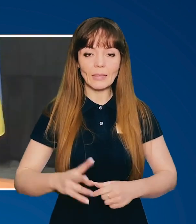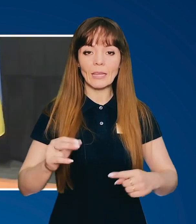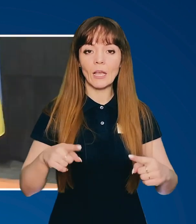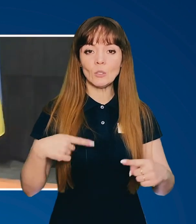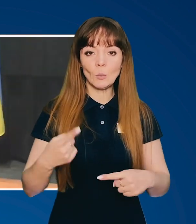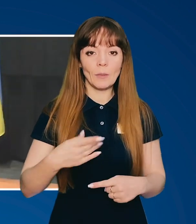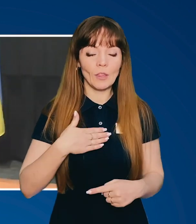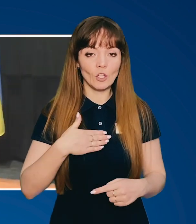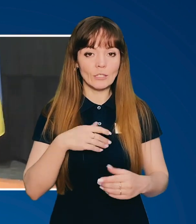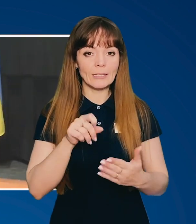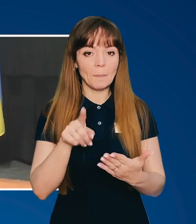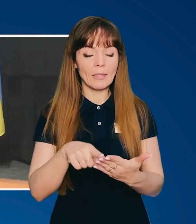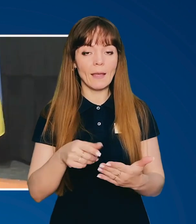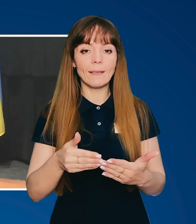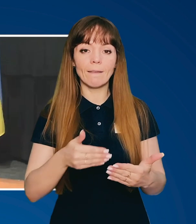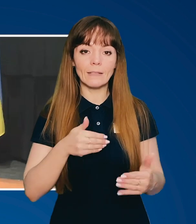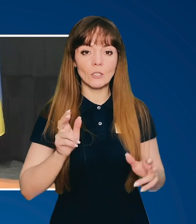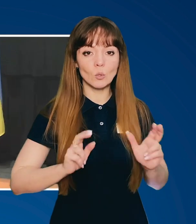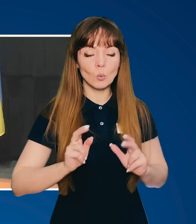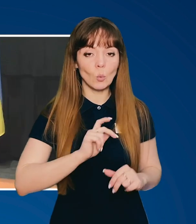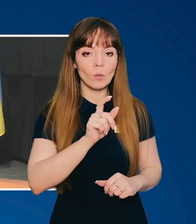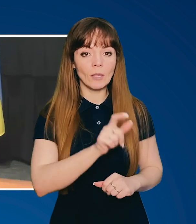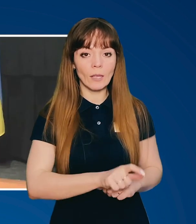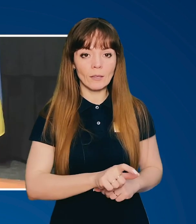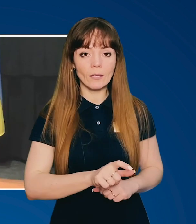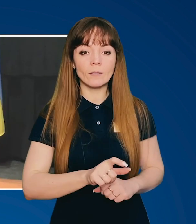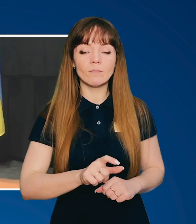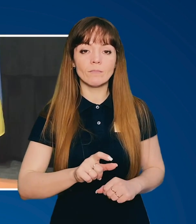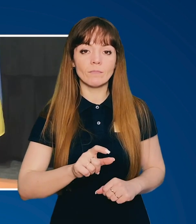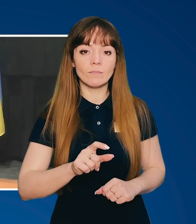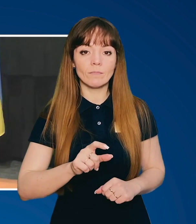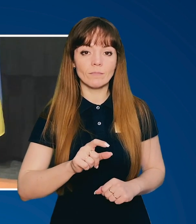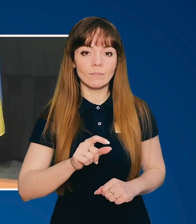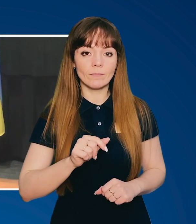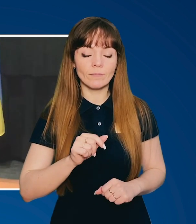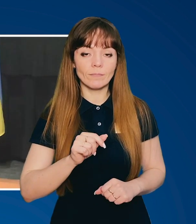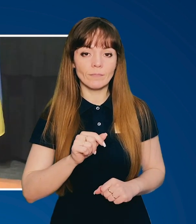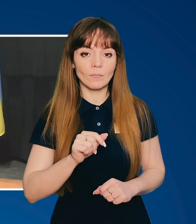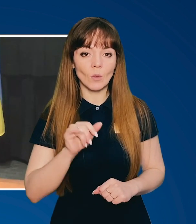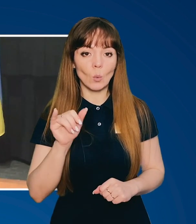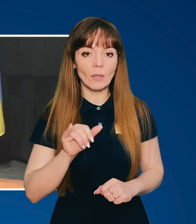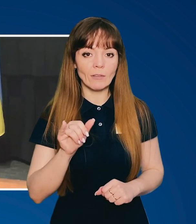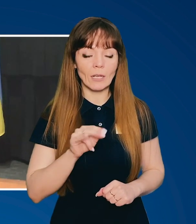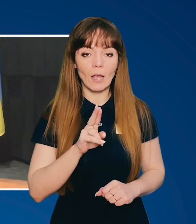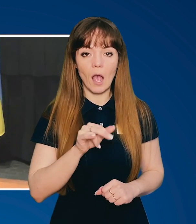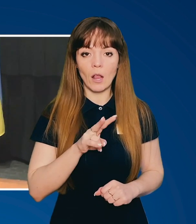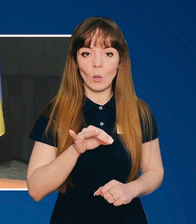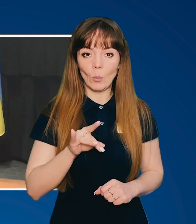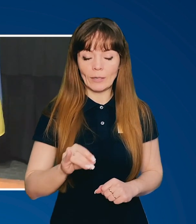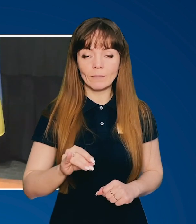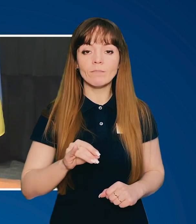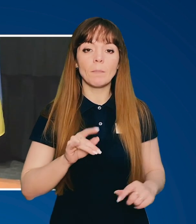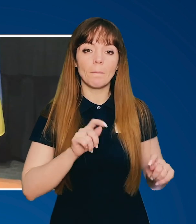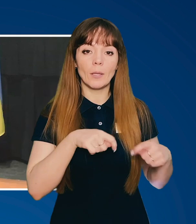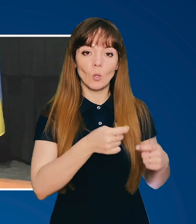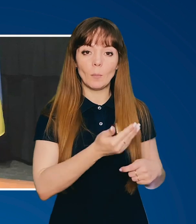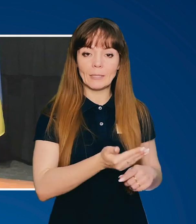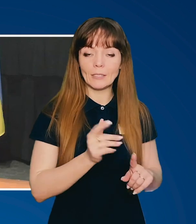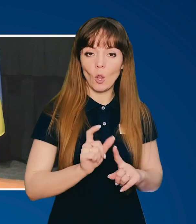Наступне наше запитання від студента Фейк Майдамі, університет Калгарі. Передаємо їм слово.